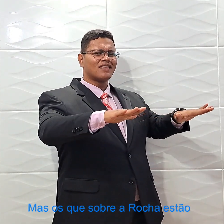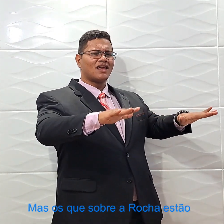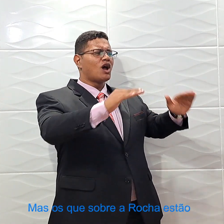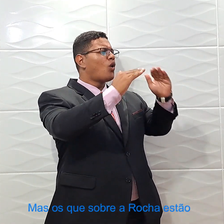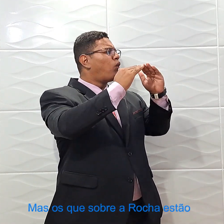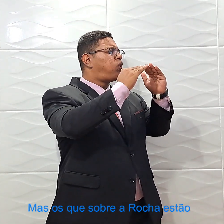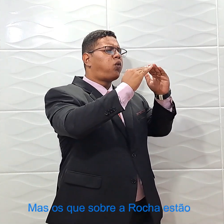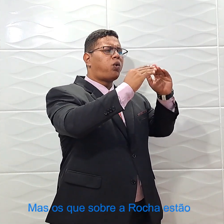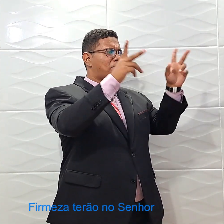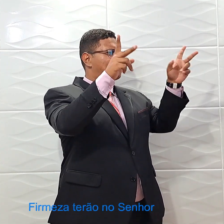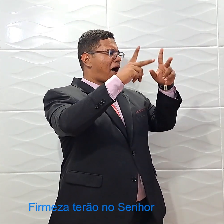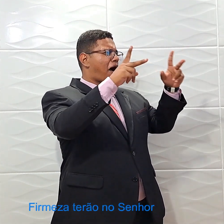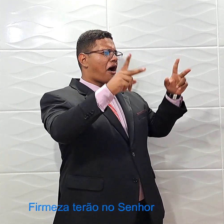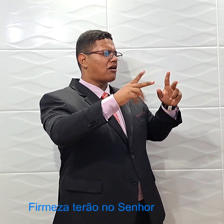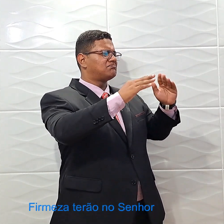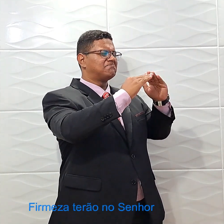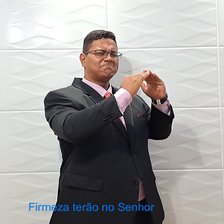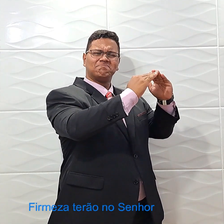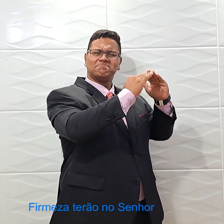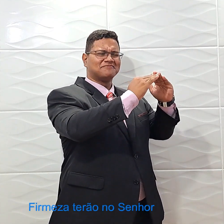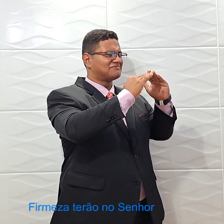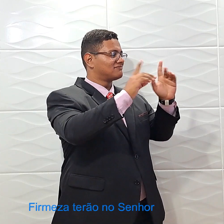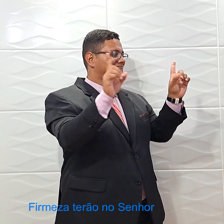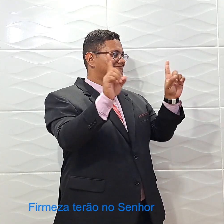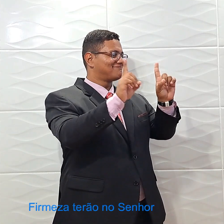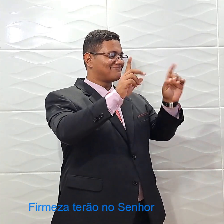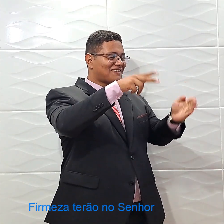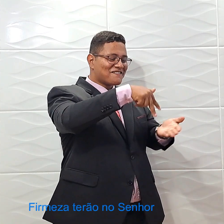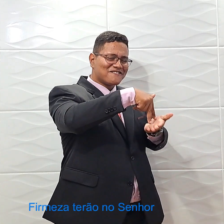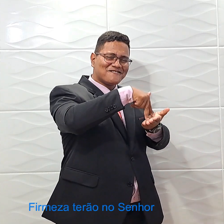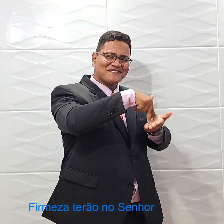estão, que mesas terão o Senhor